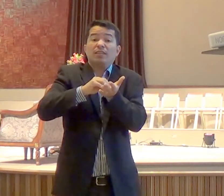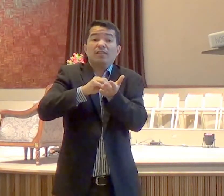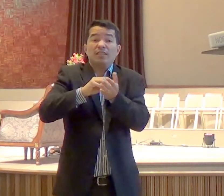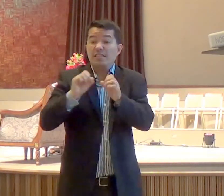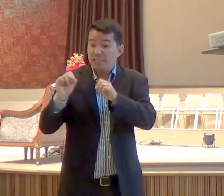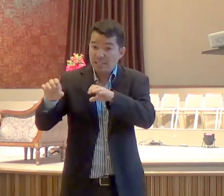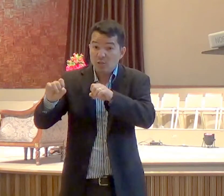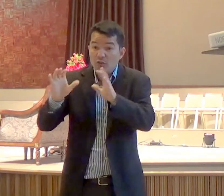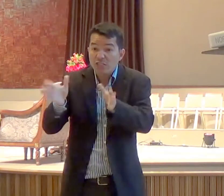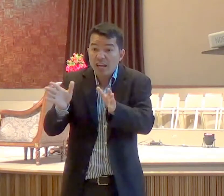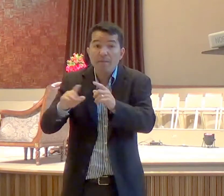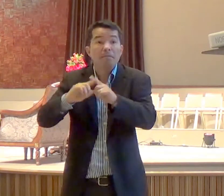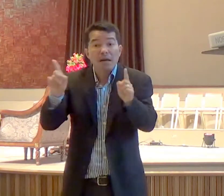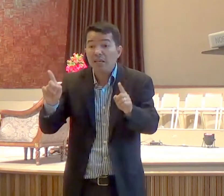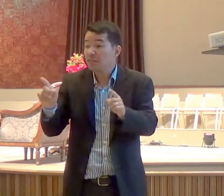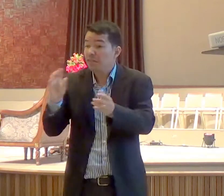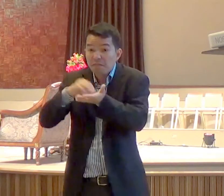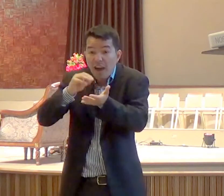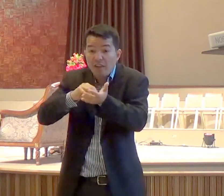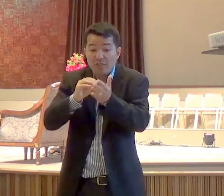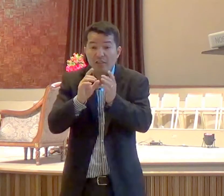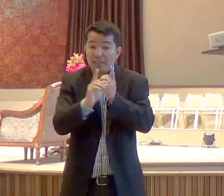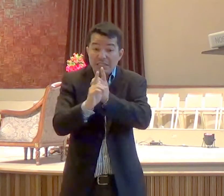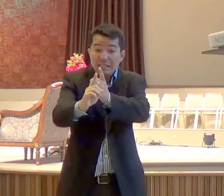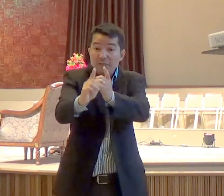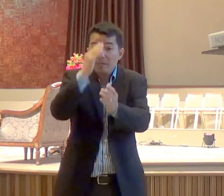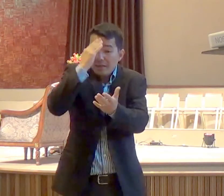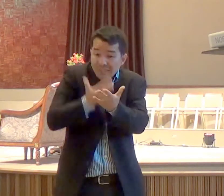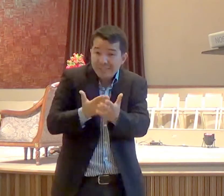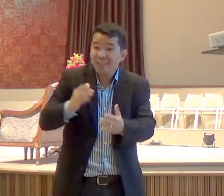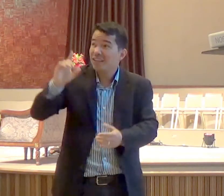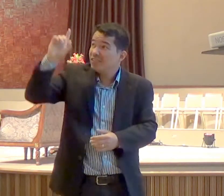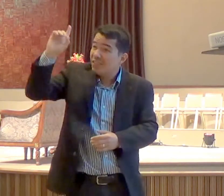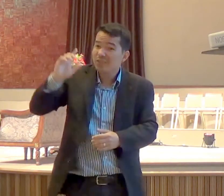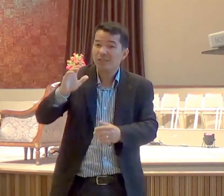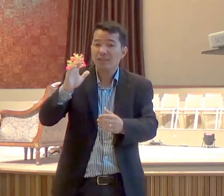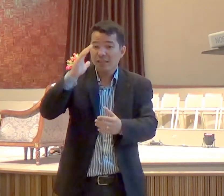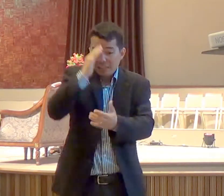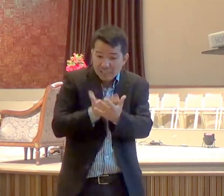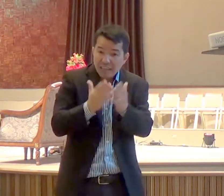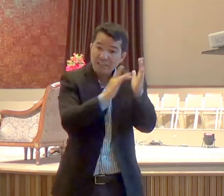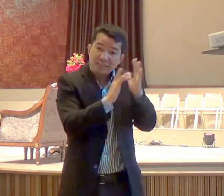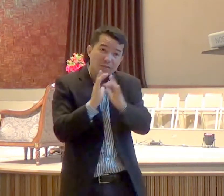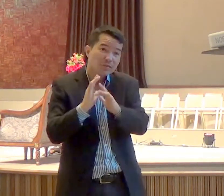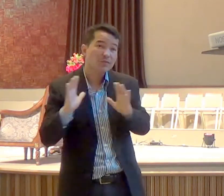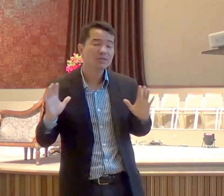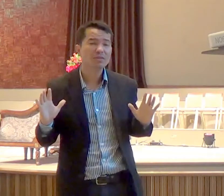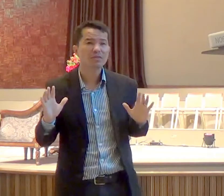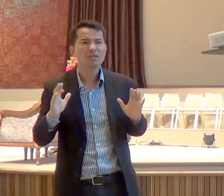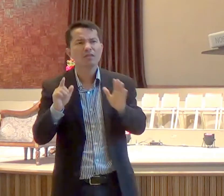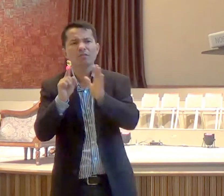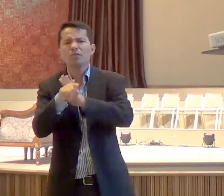em que áreas essas incredulidades podem acontecer na nossa vida? em segundo lugar,